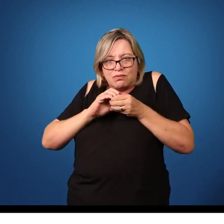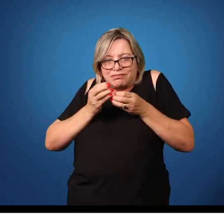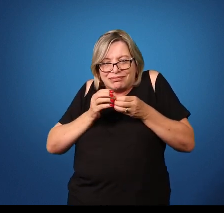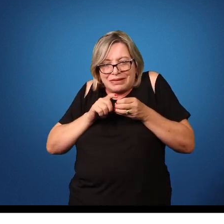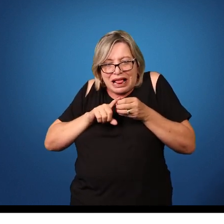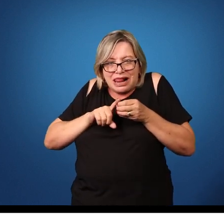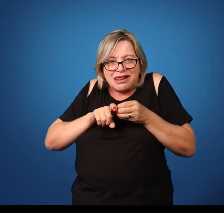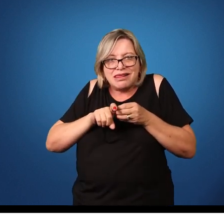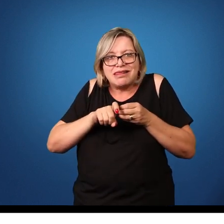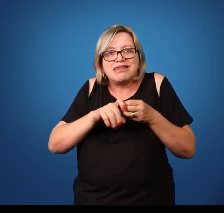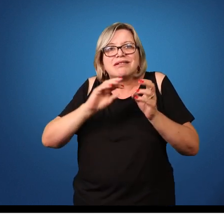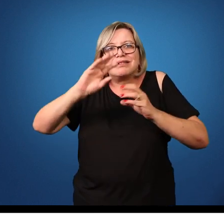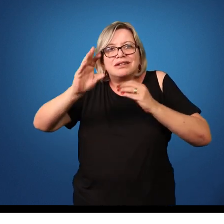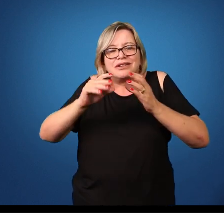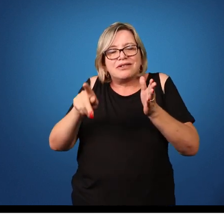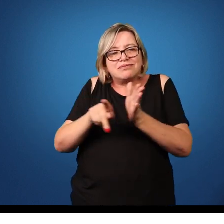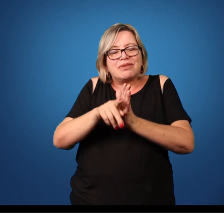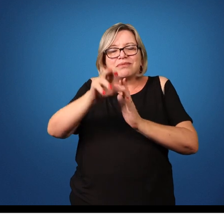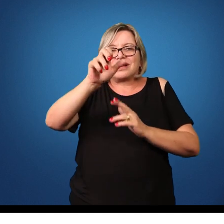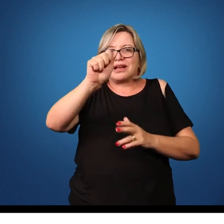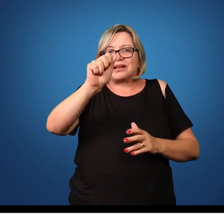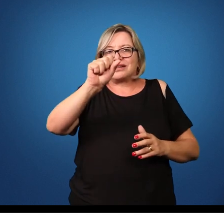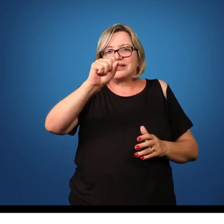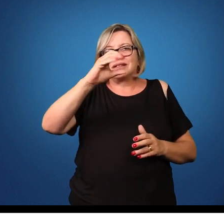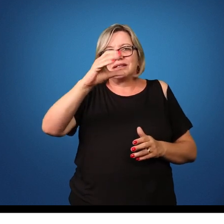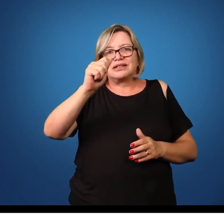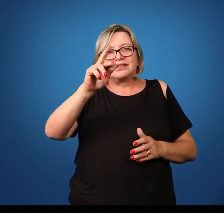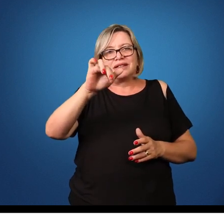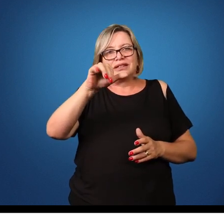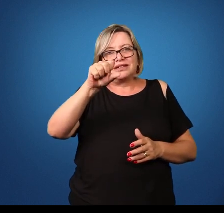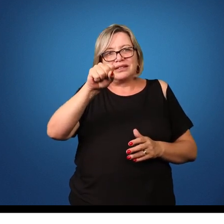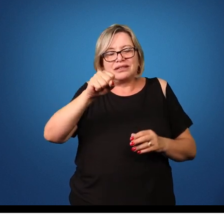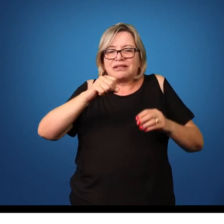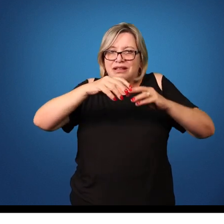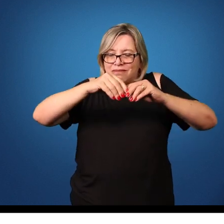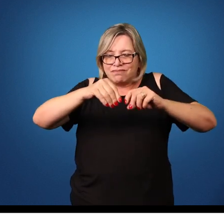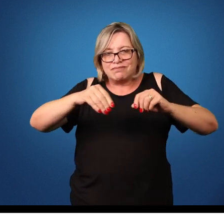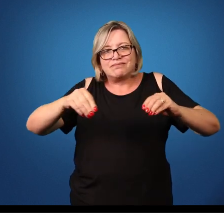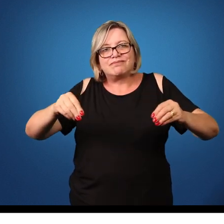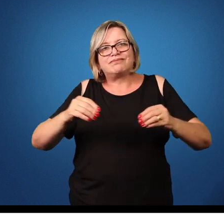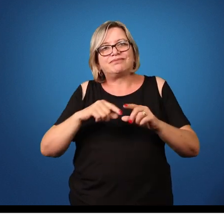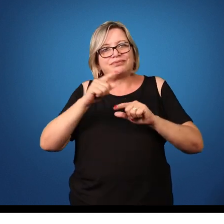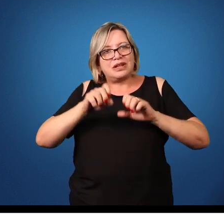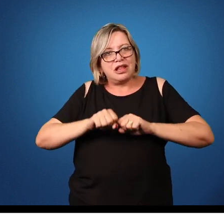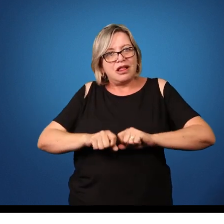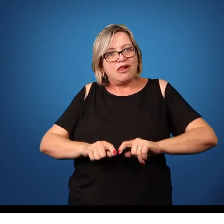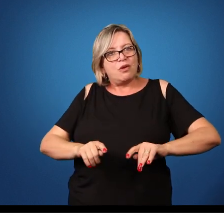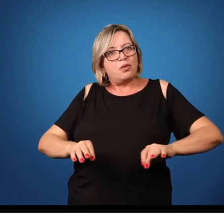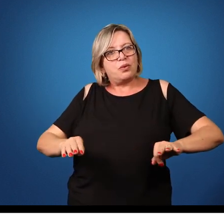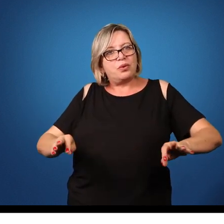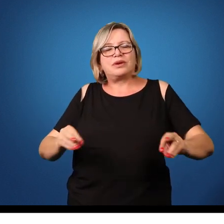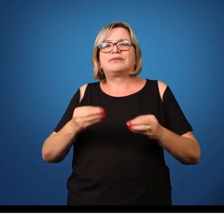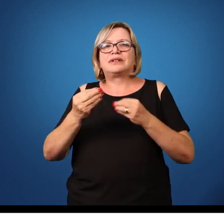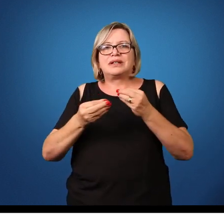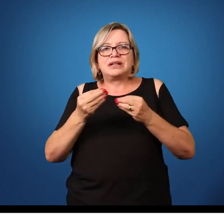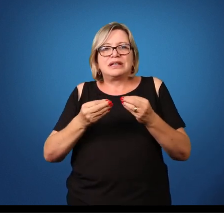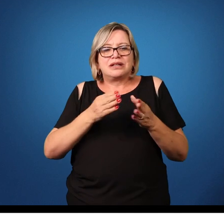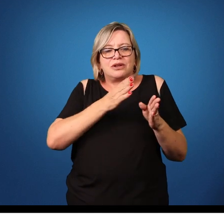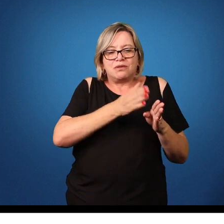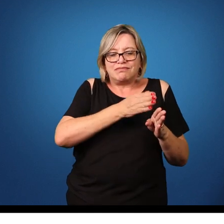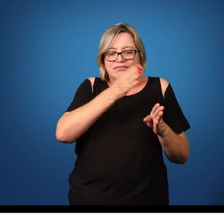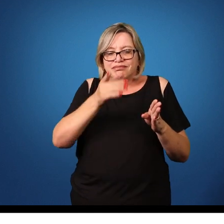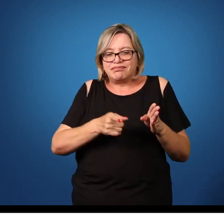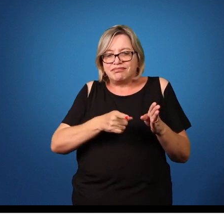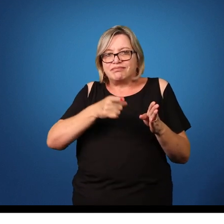larva de áscarice. E essa liberação dessa larva ocorre no solo. A larva passa por